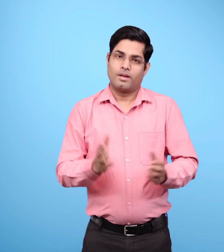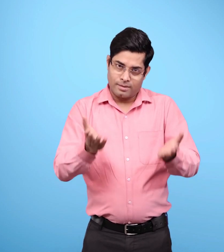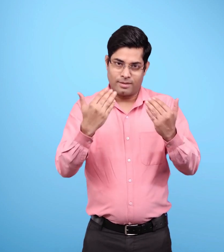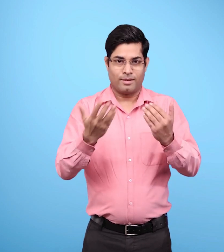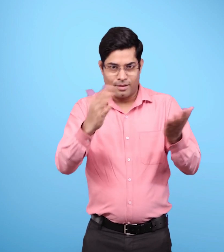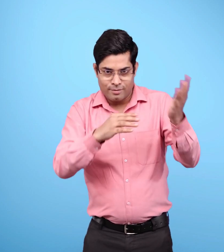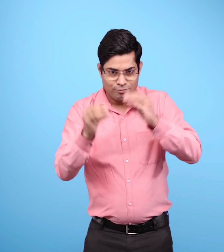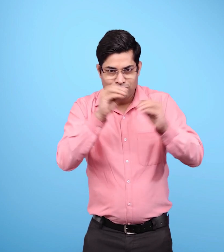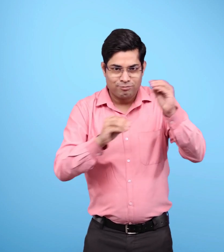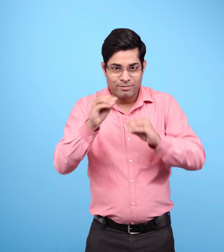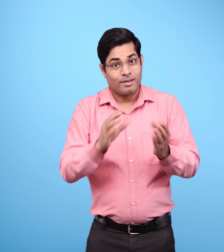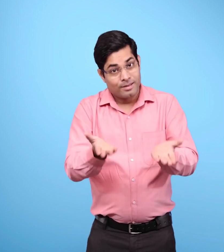आओ कुछ करें